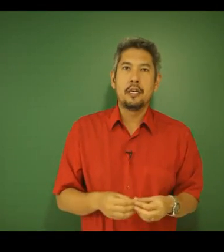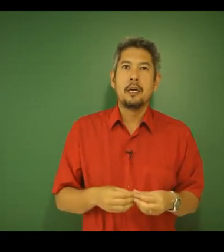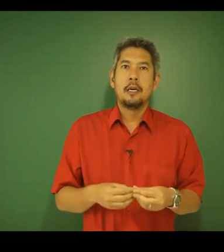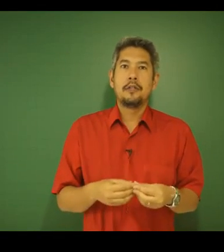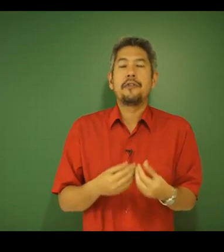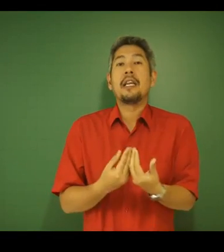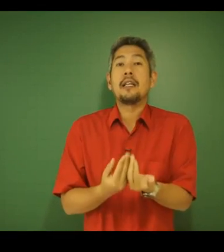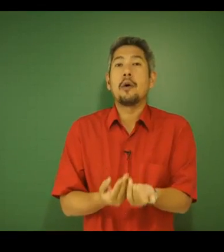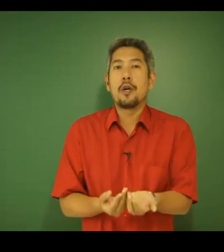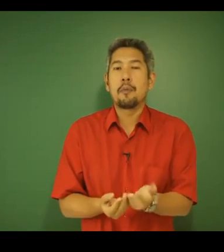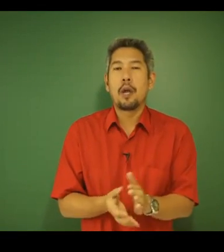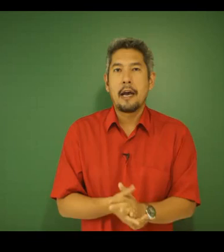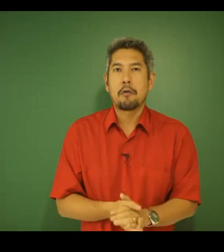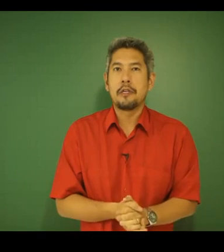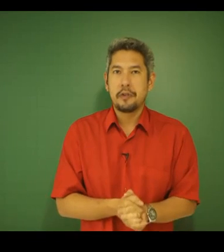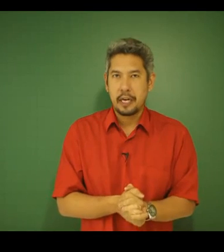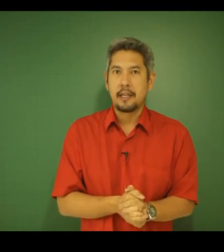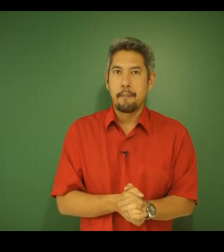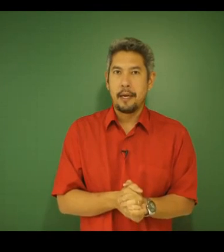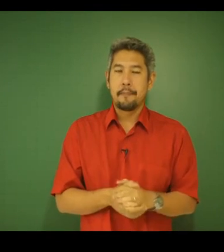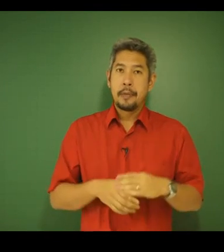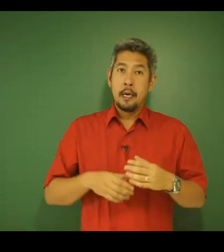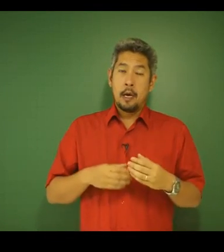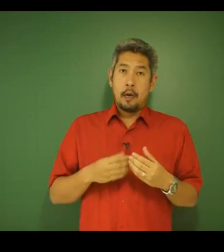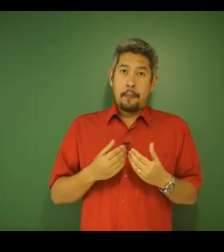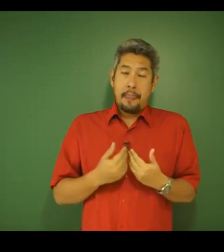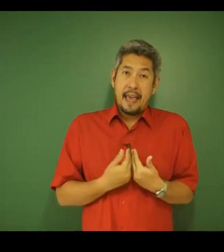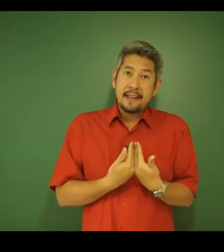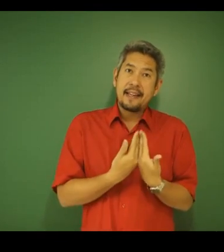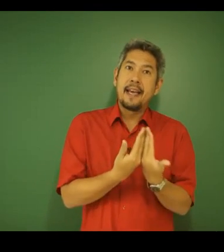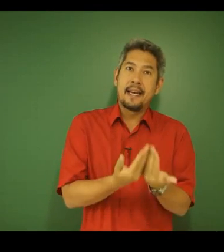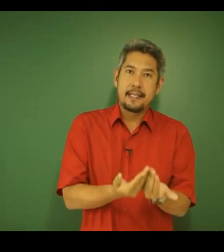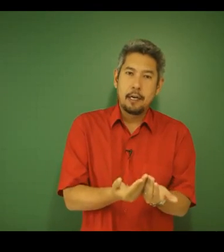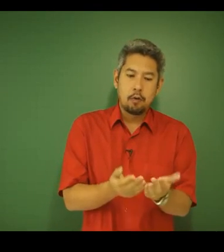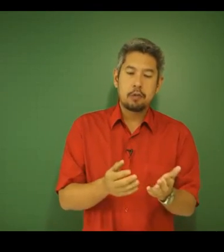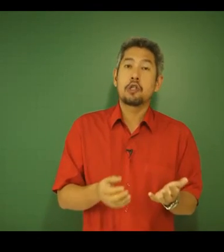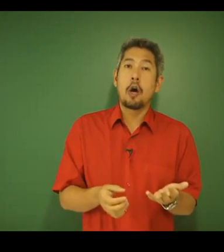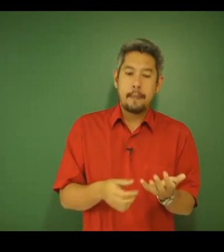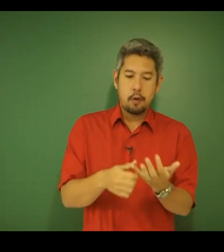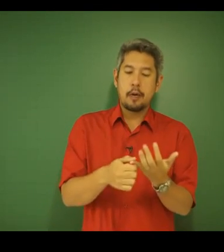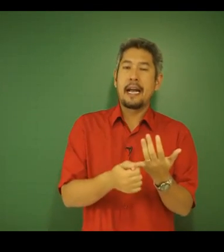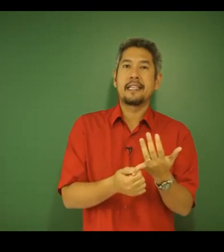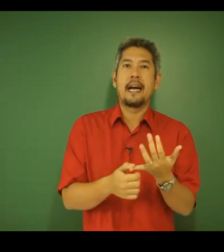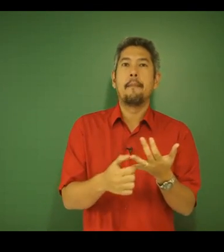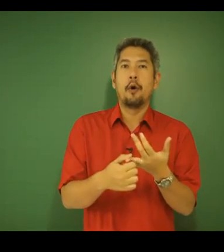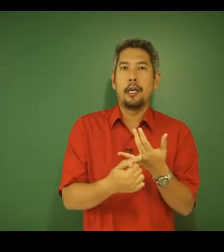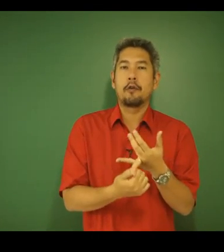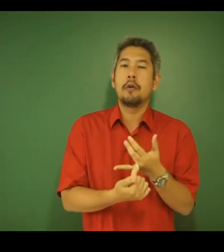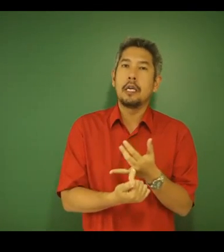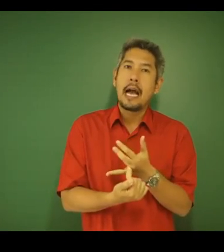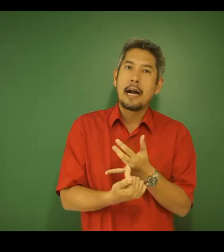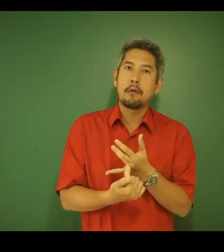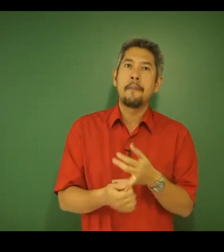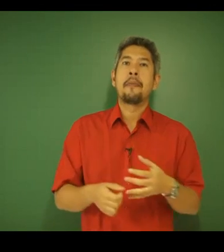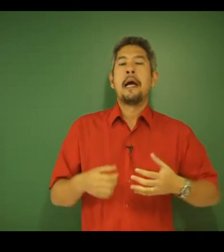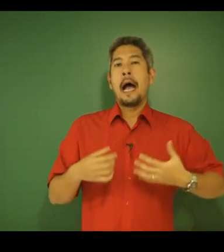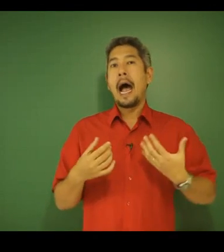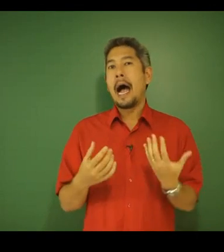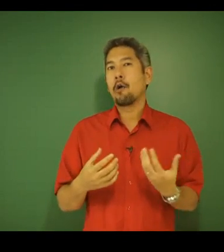de 38 moléculas de ATP. Nessa reação, sobram gás carbônico e água. A água